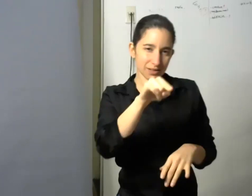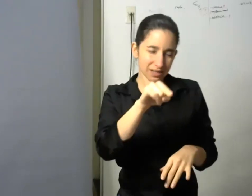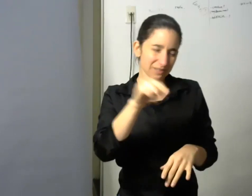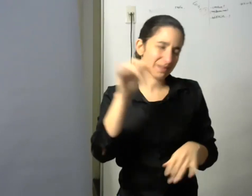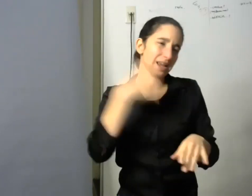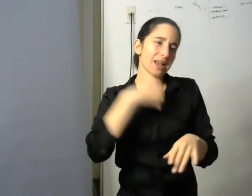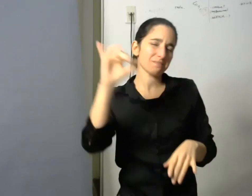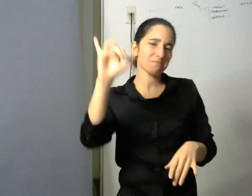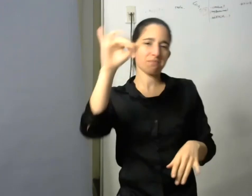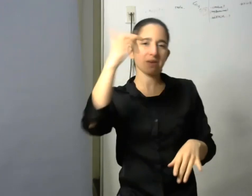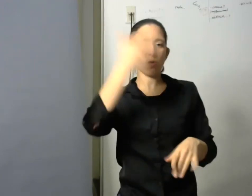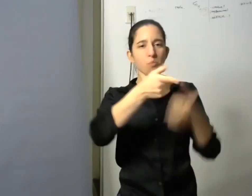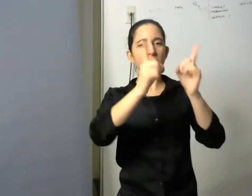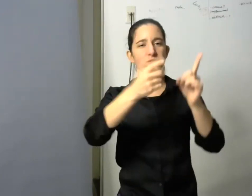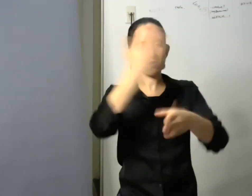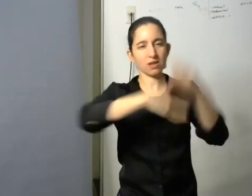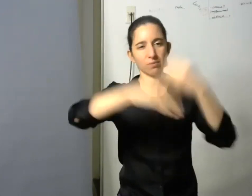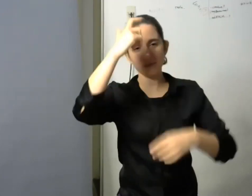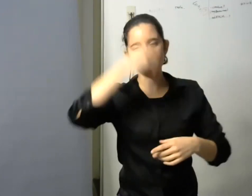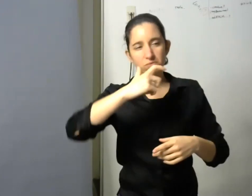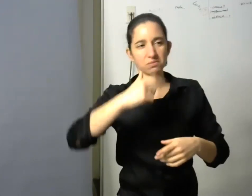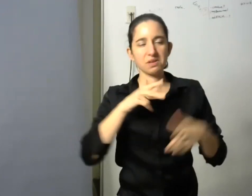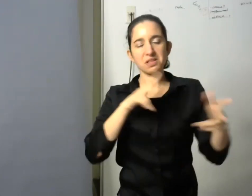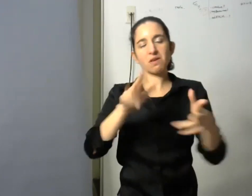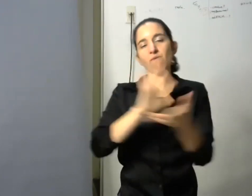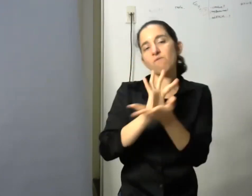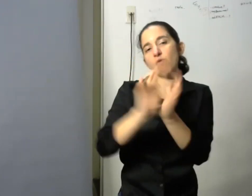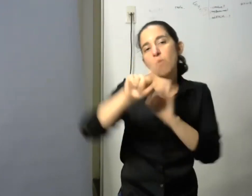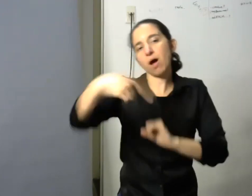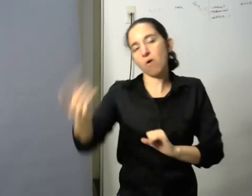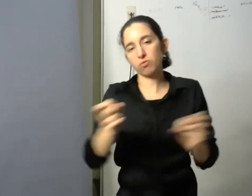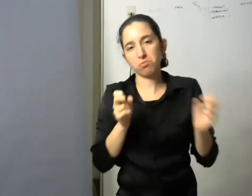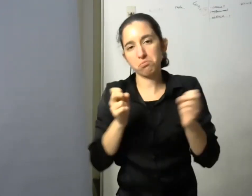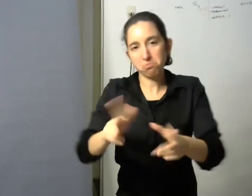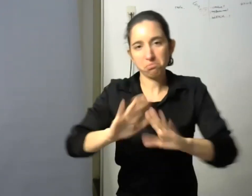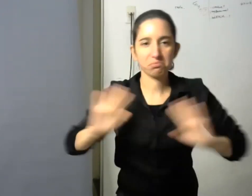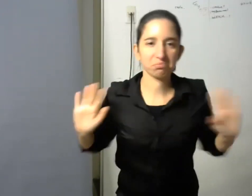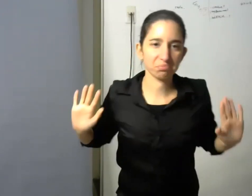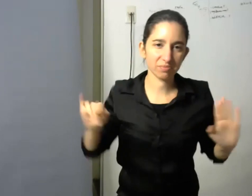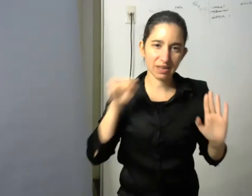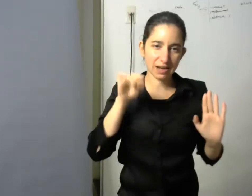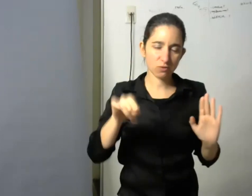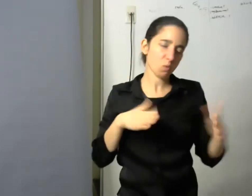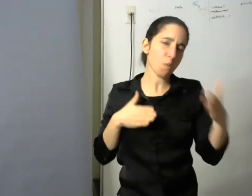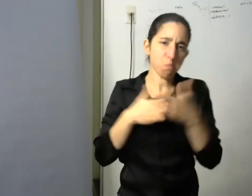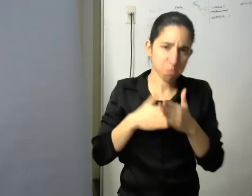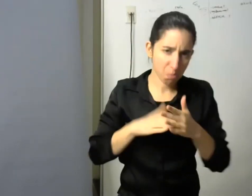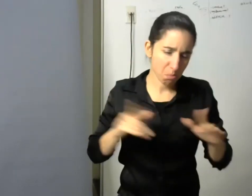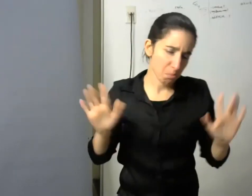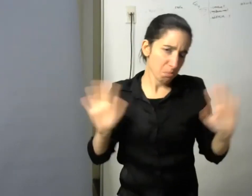él decía que simplemente era otra manera de hacer las cosas y que no se debía ver eso como una limitación así que bueno